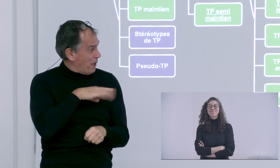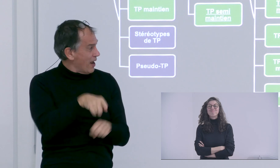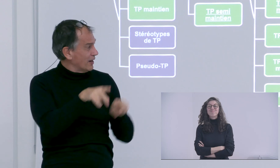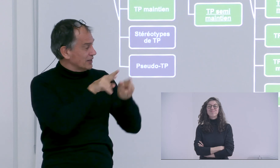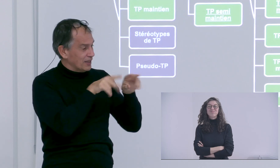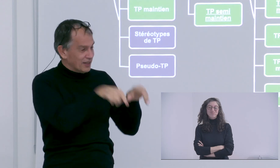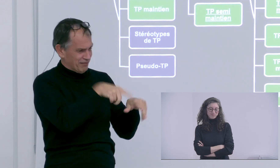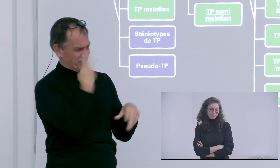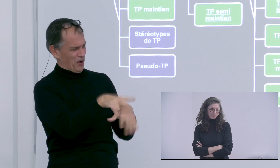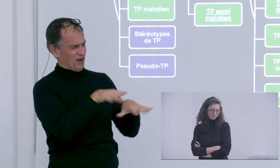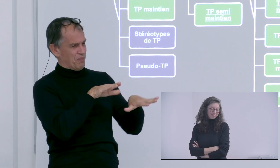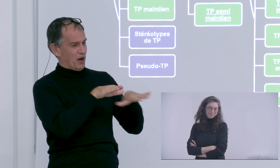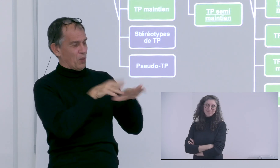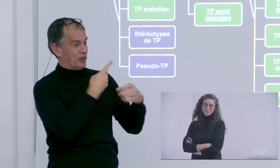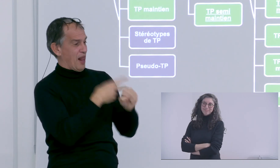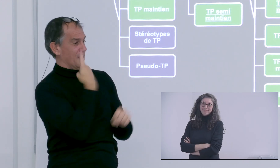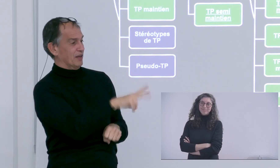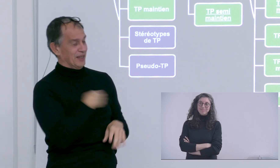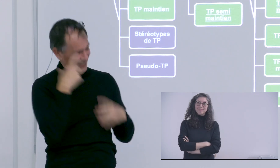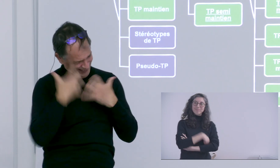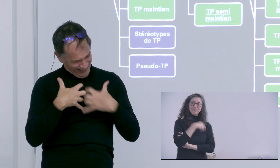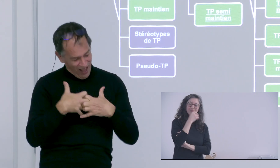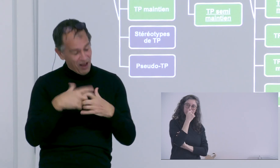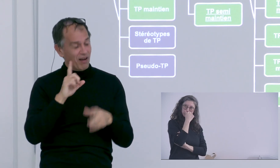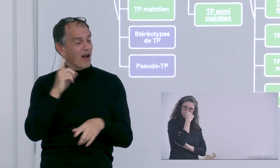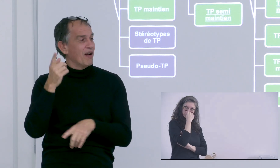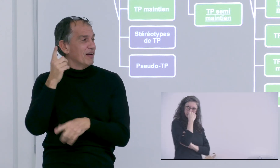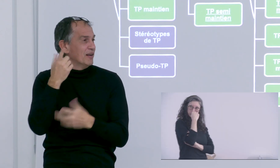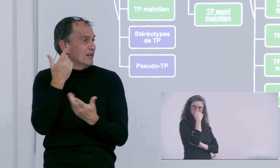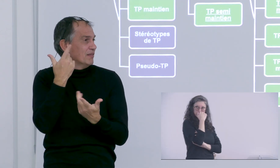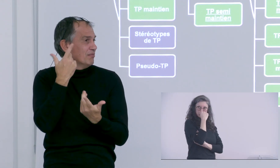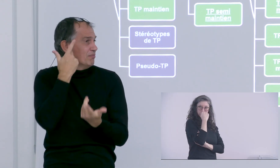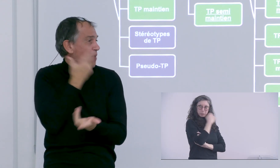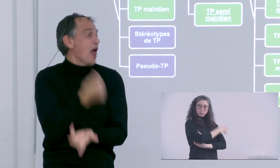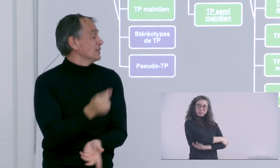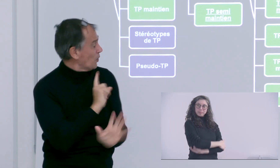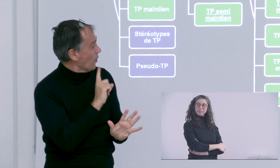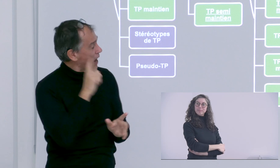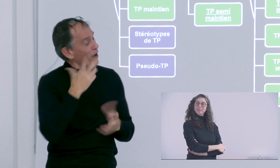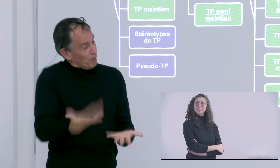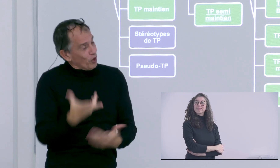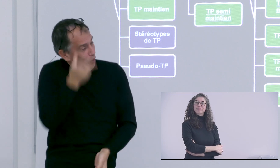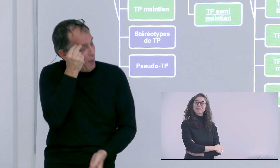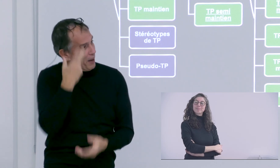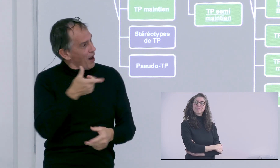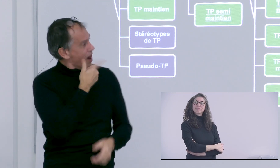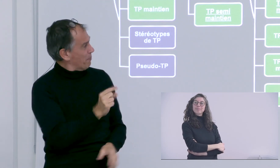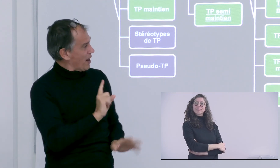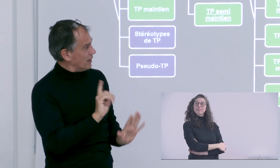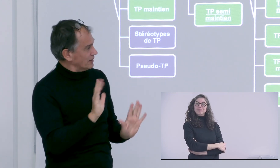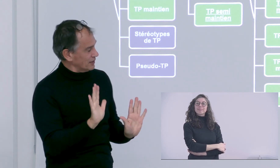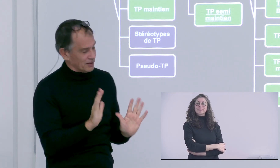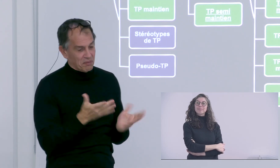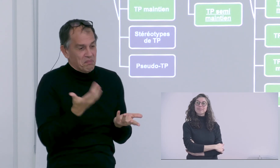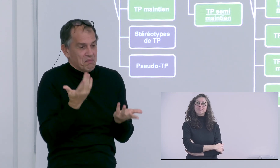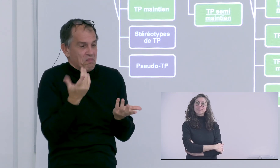moi j'ai eu du mal à rentrer dans cette logique là parce que c'est pas une logique habituelle dans laquelle on réfléchit sur la langue des signes dans l'approche